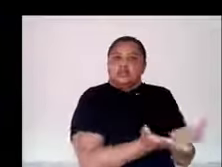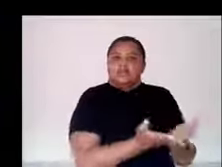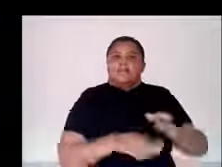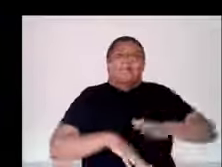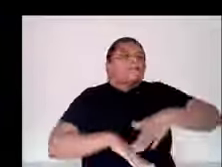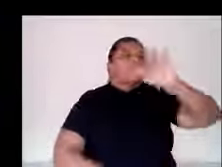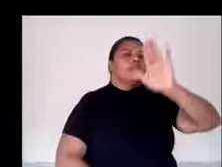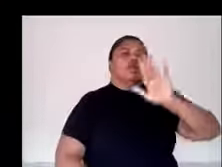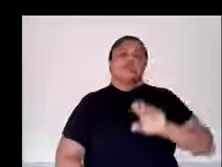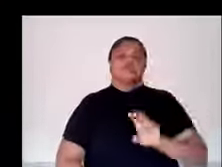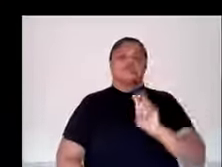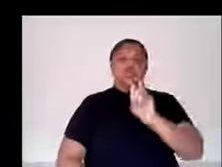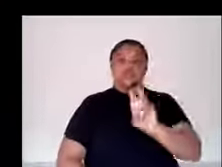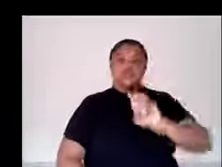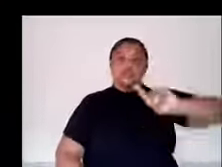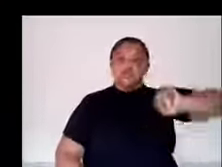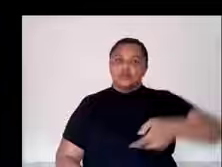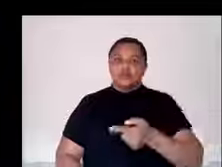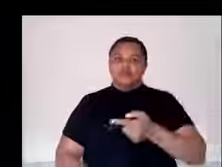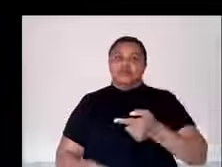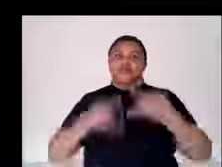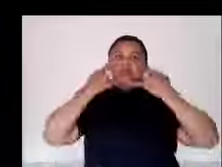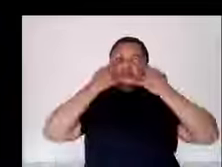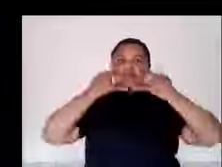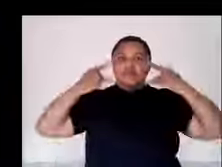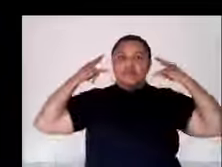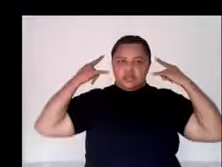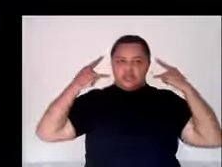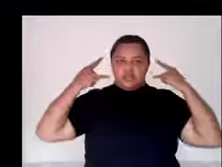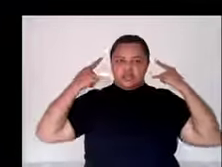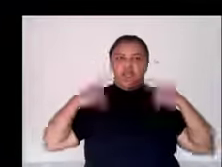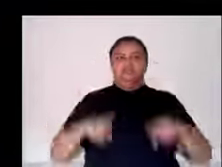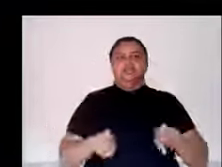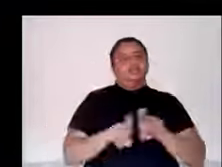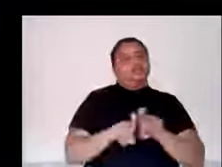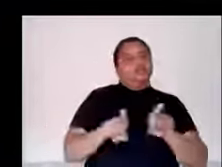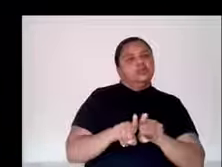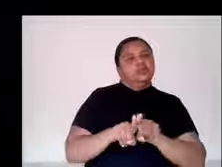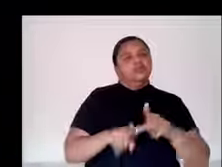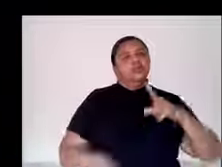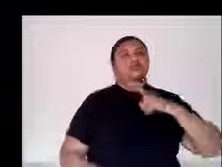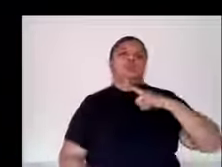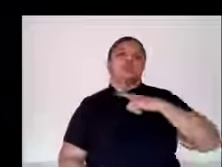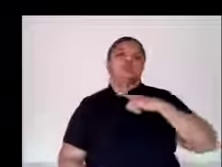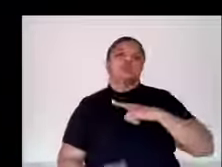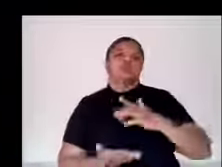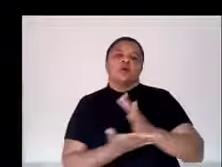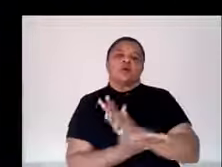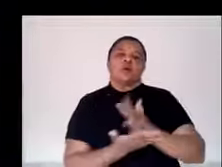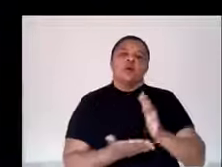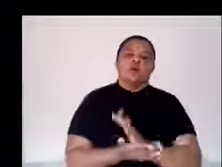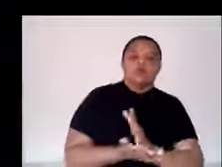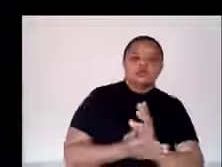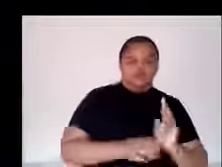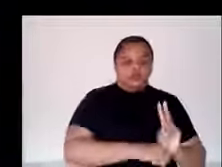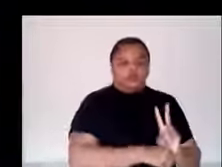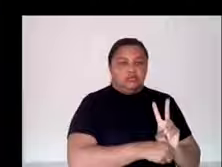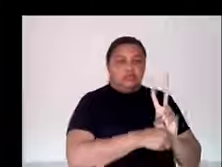empréstimo de impressoras 3D para algumas instituições, como por exemplo,